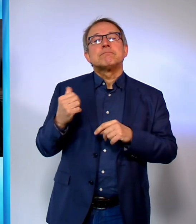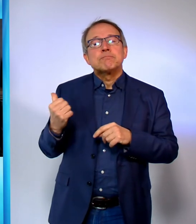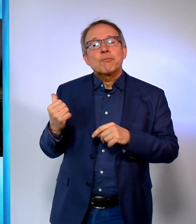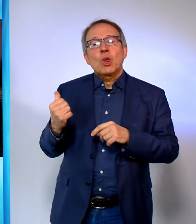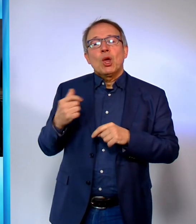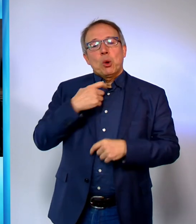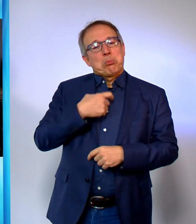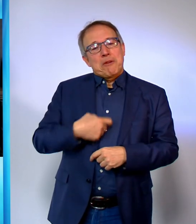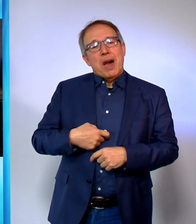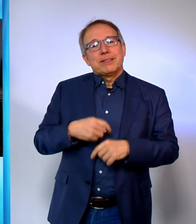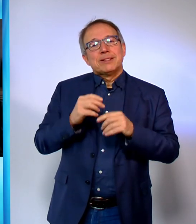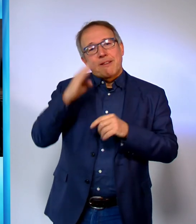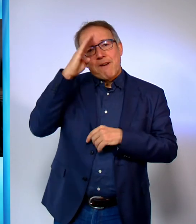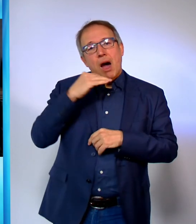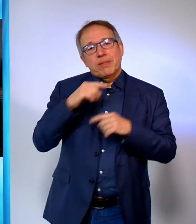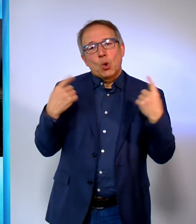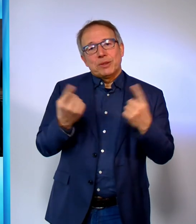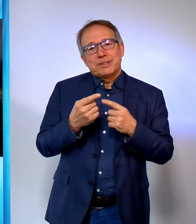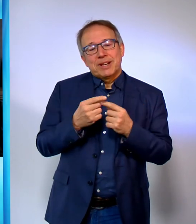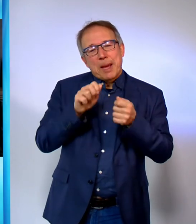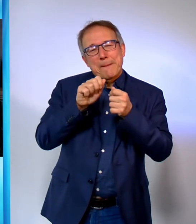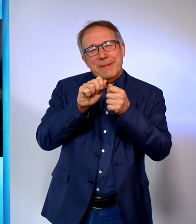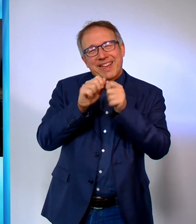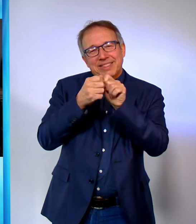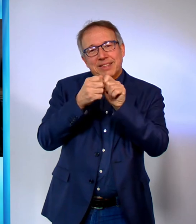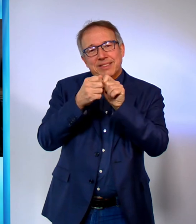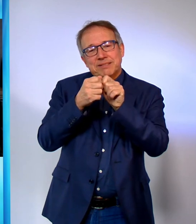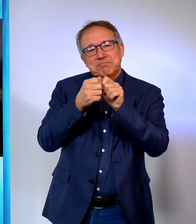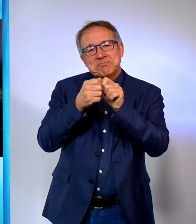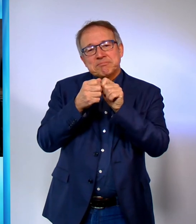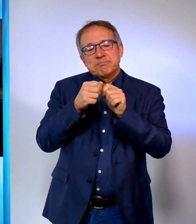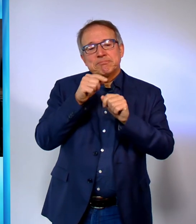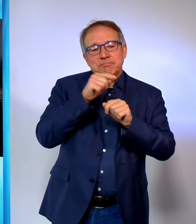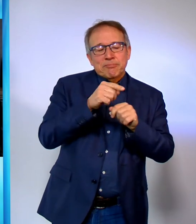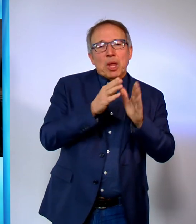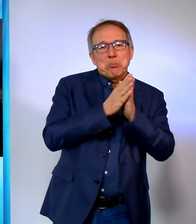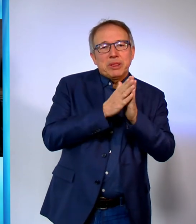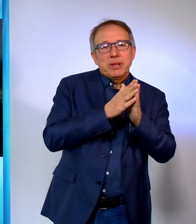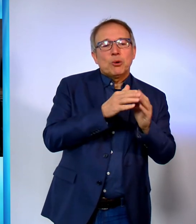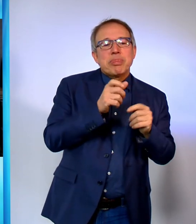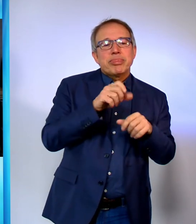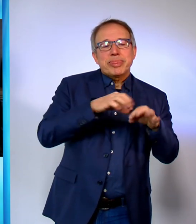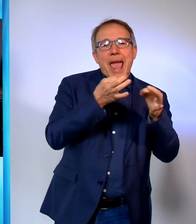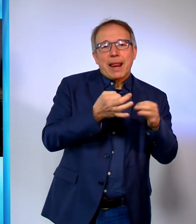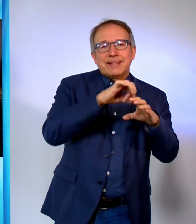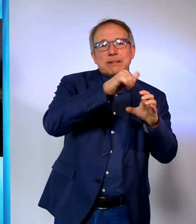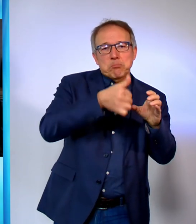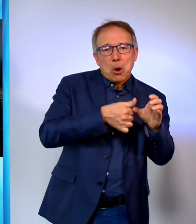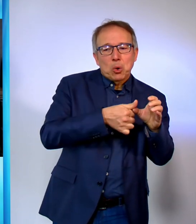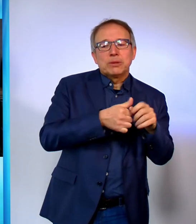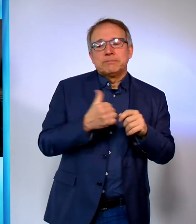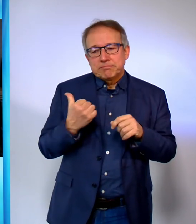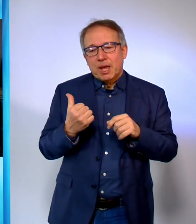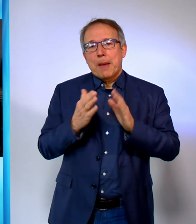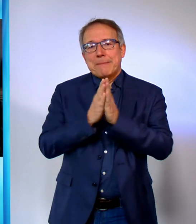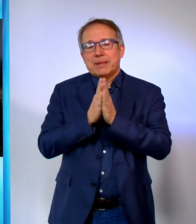privates Vaterunser eine kleine Variante ausgedacht. Anstelle der Bitte ums tägliche Brot, bete ich immer wieder auch